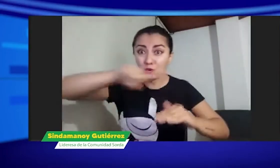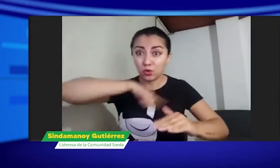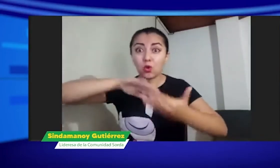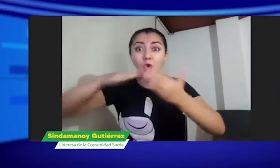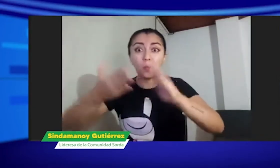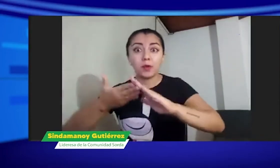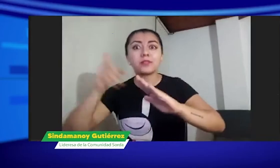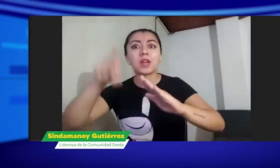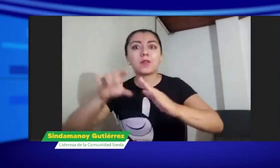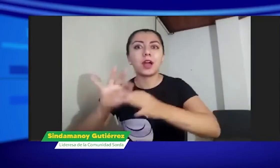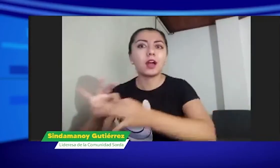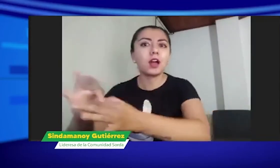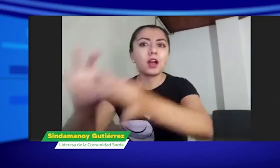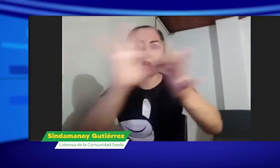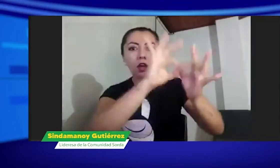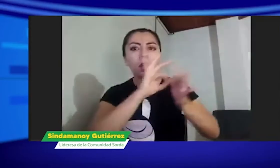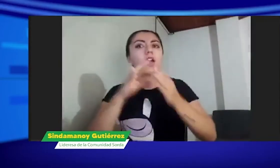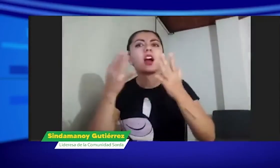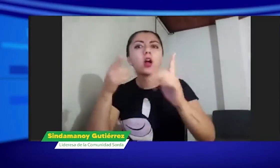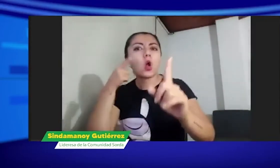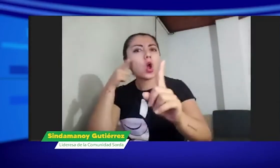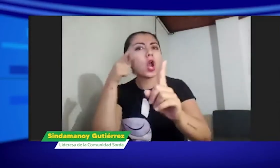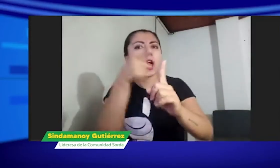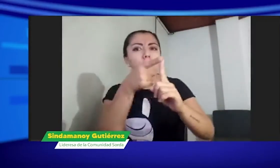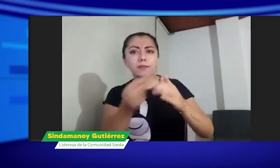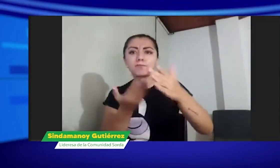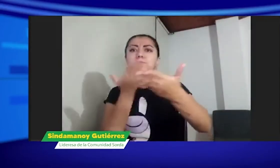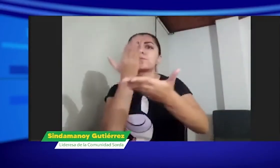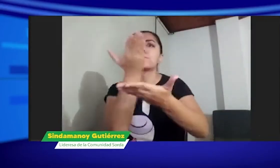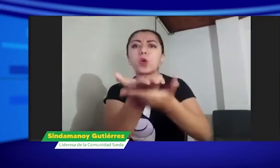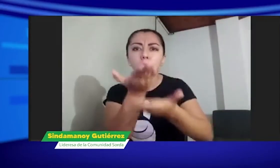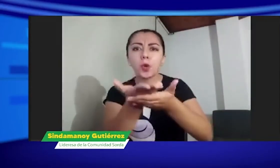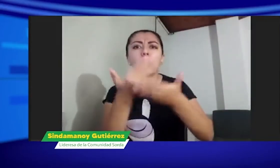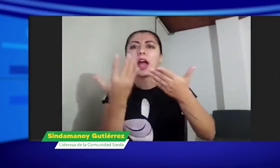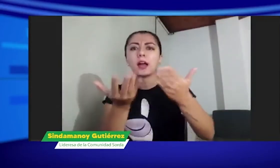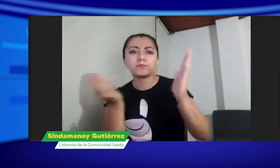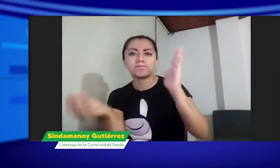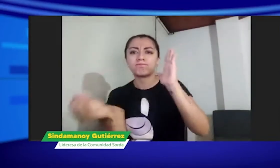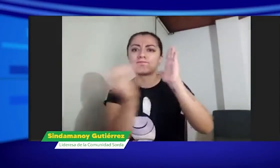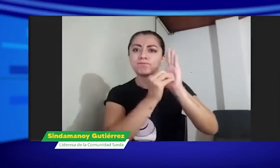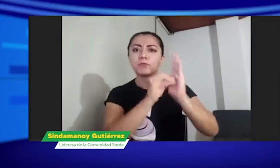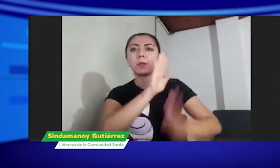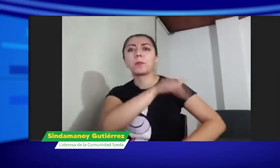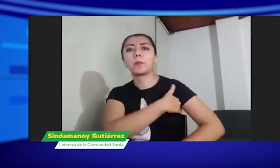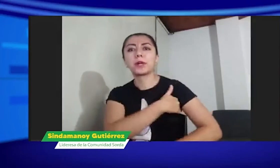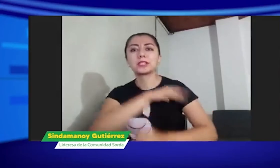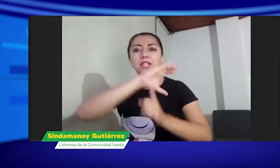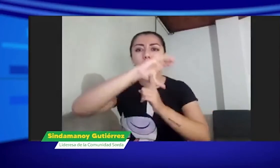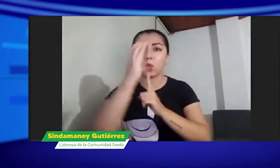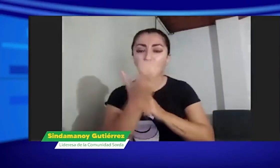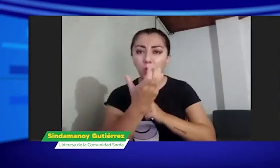nosotros debemos estar unidos y luchar por un objetivo y cuál es ese objetivo,